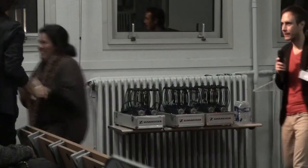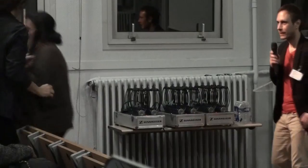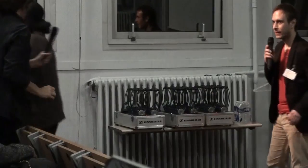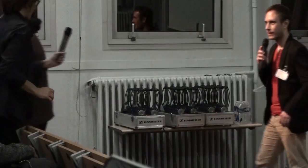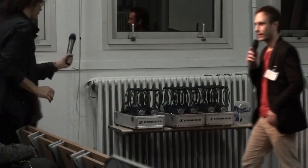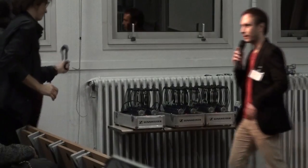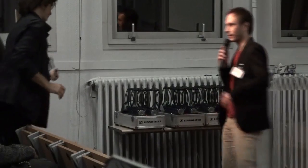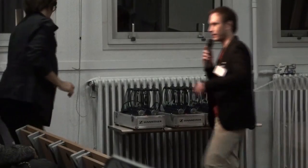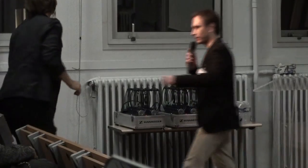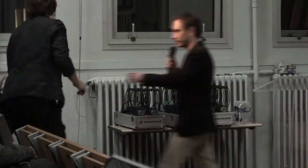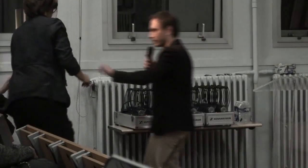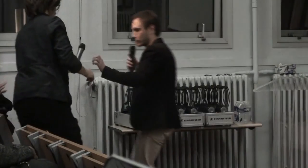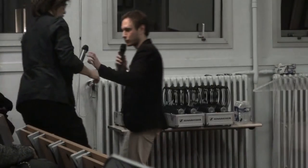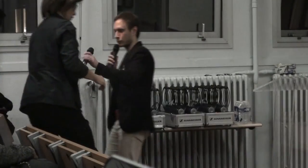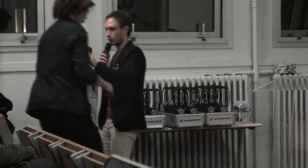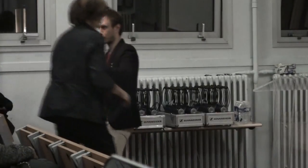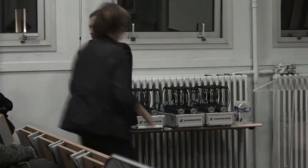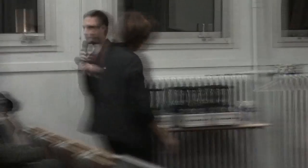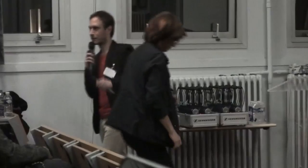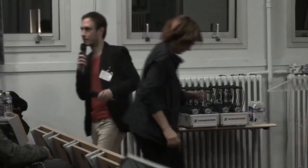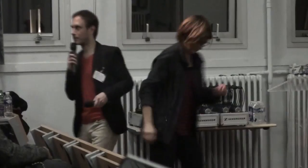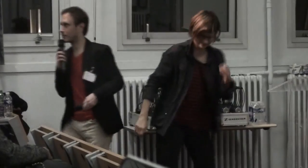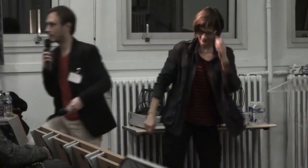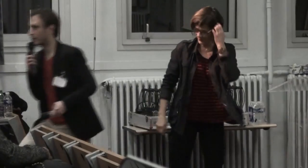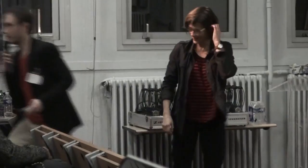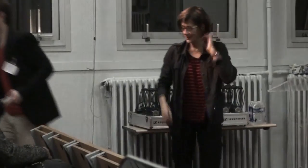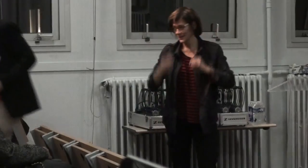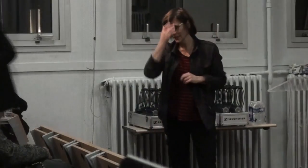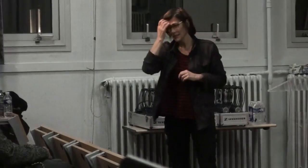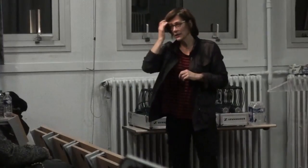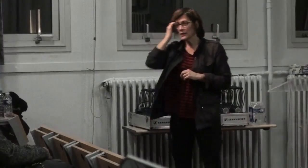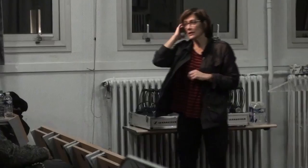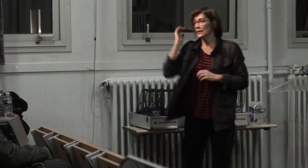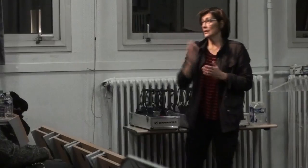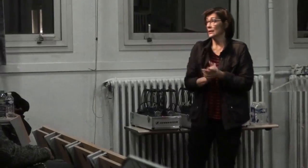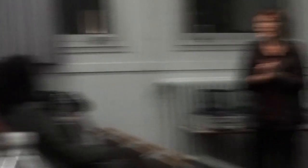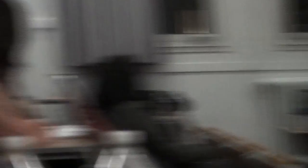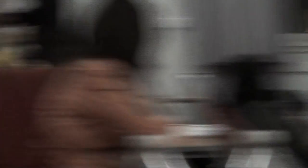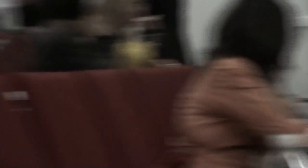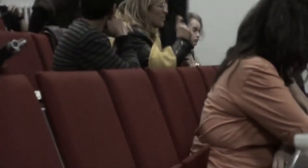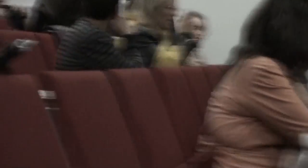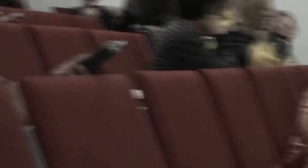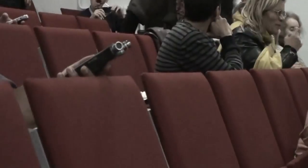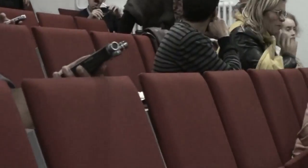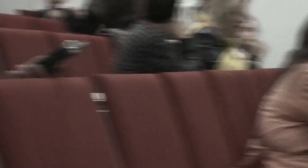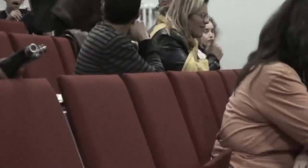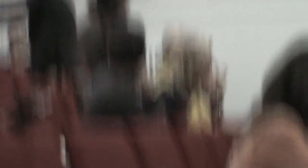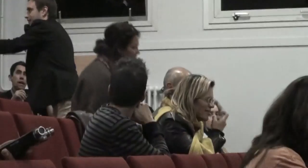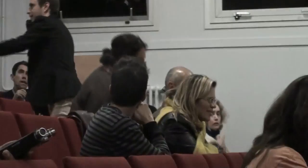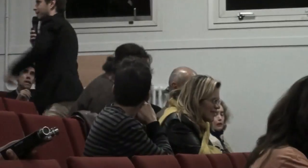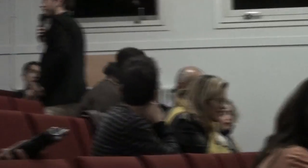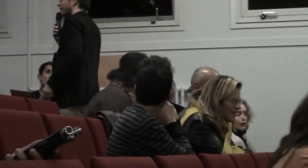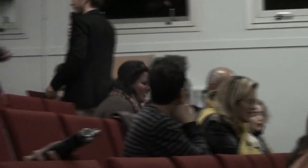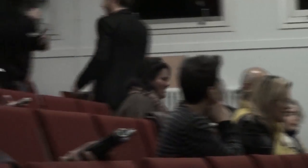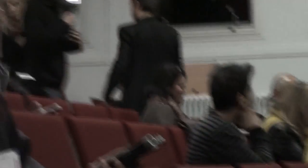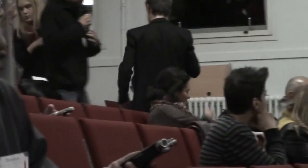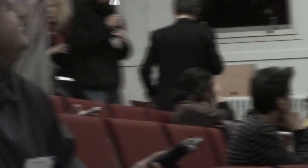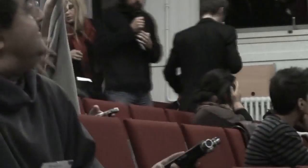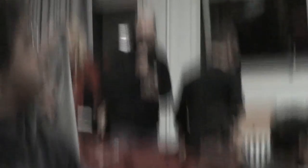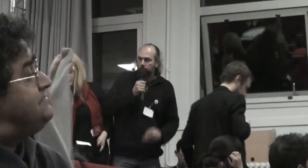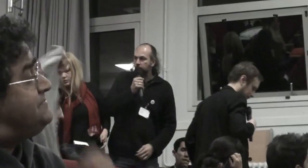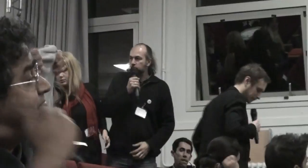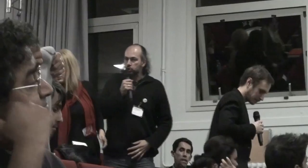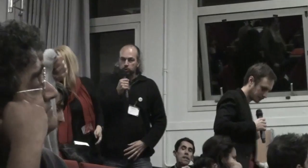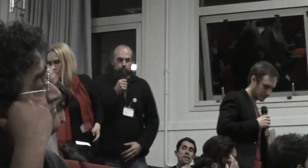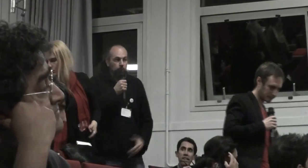prends